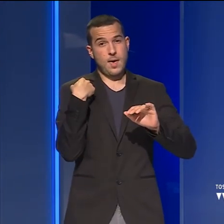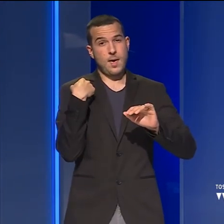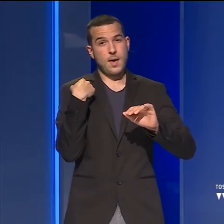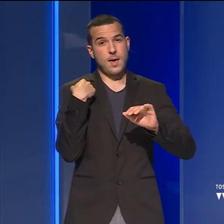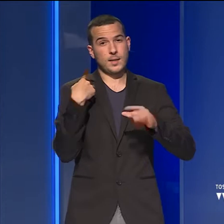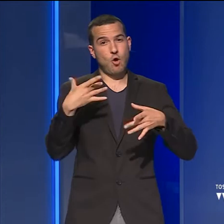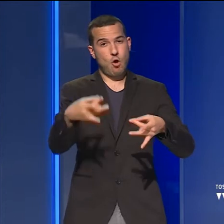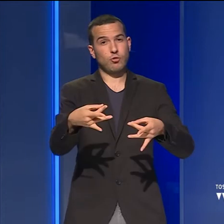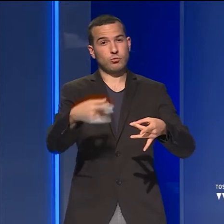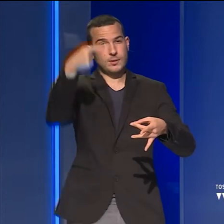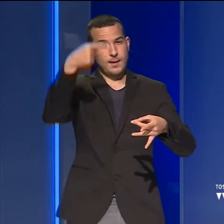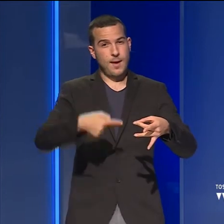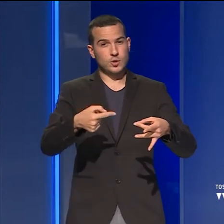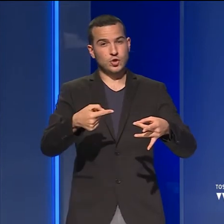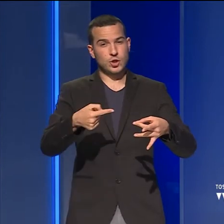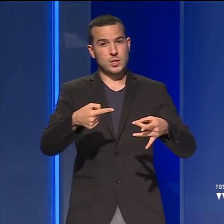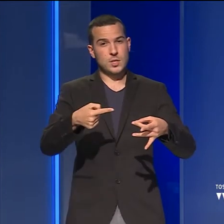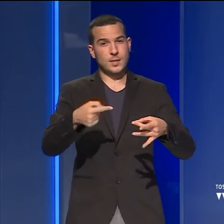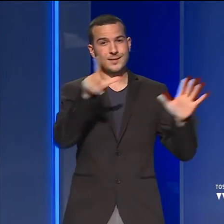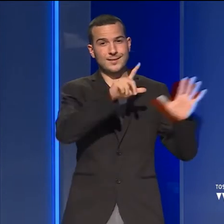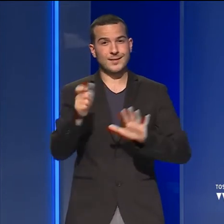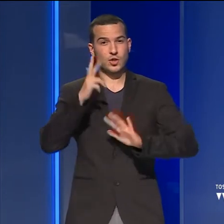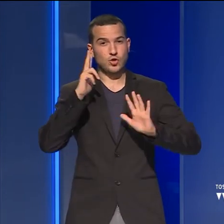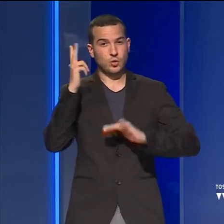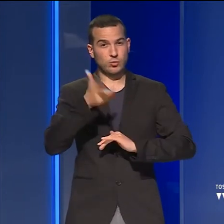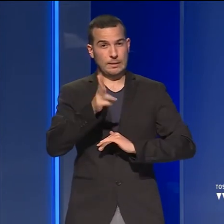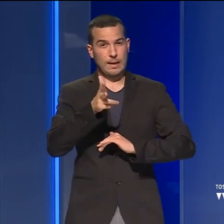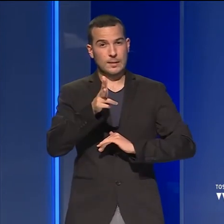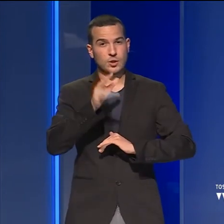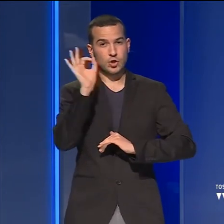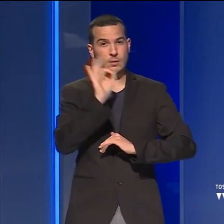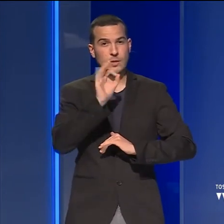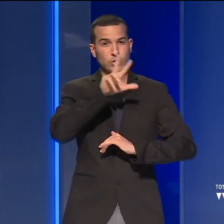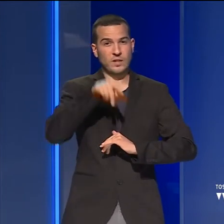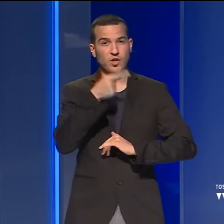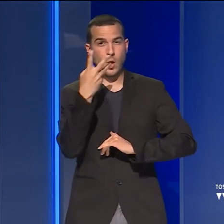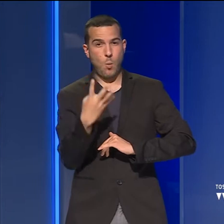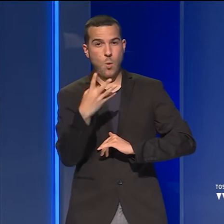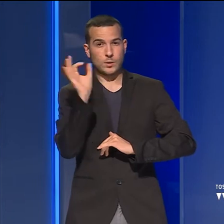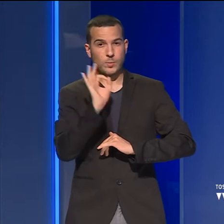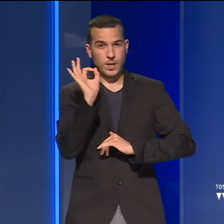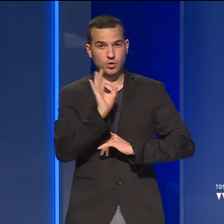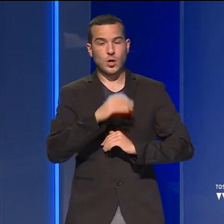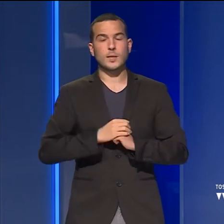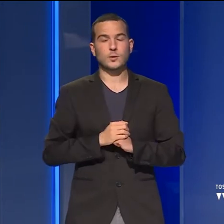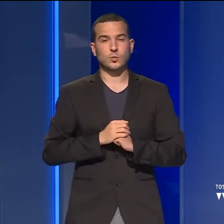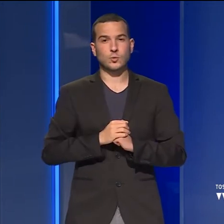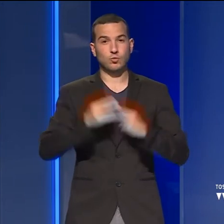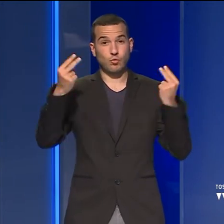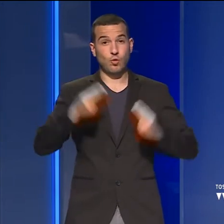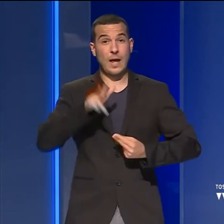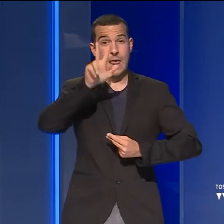dei contagi giornalieri era stato 713 con un tasso del 3,4% su 20